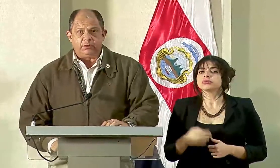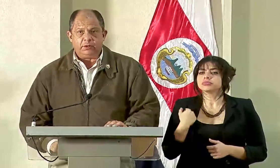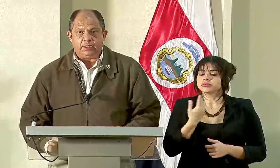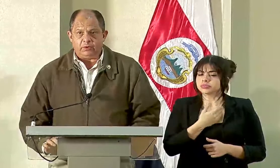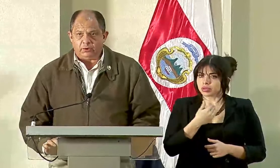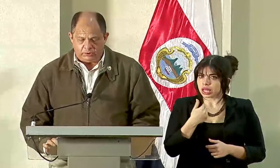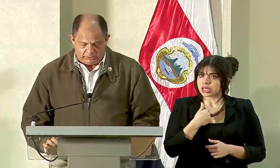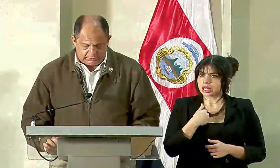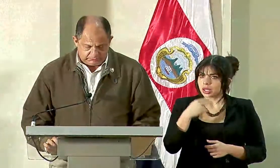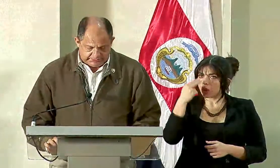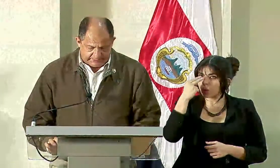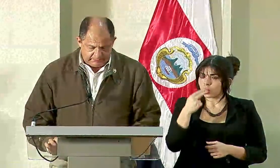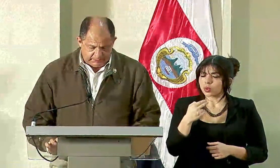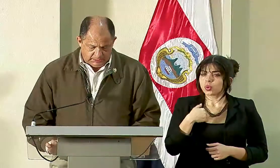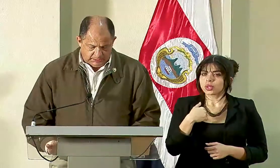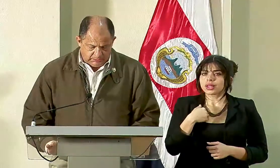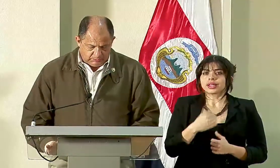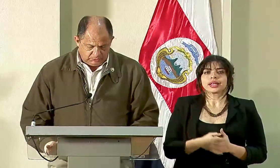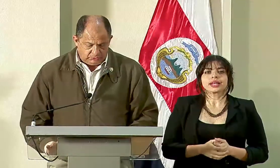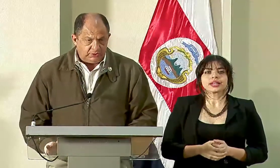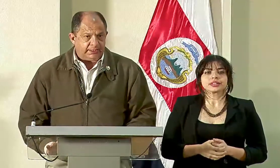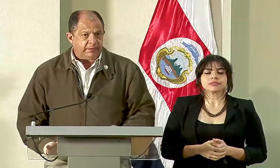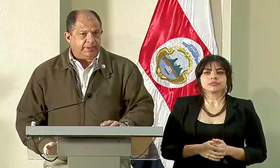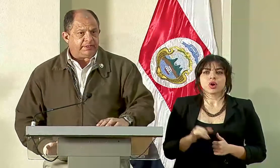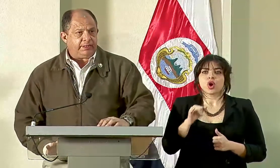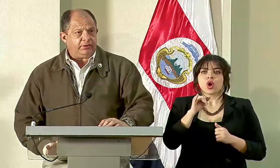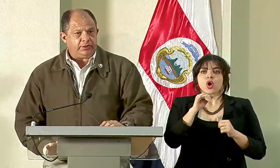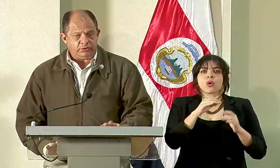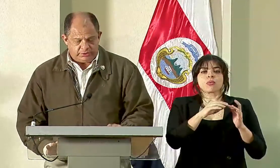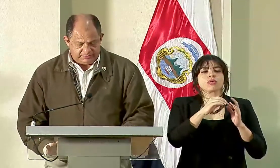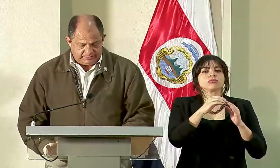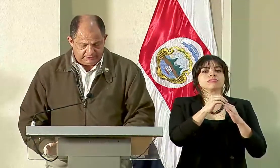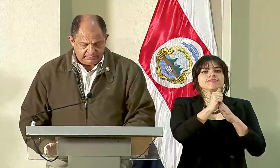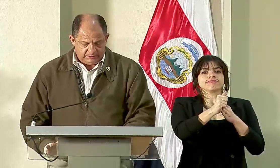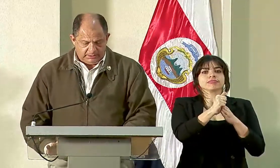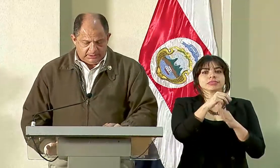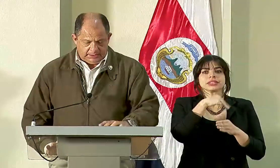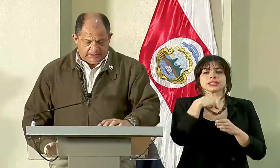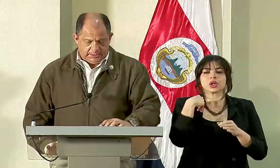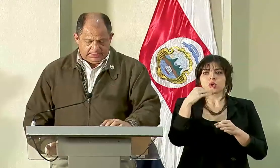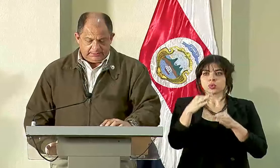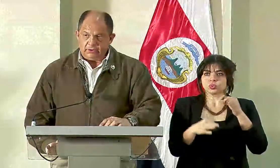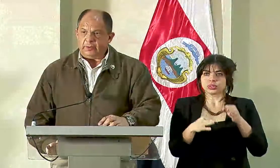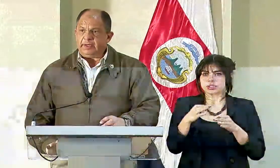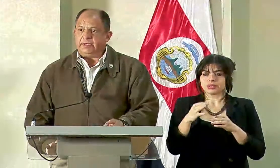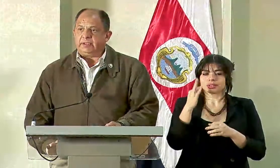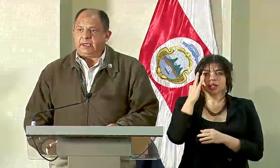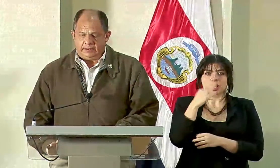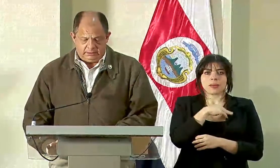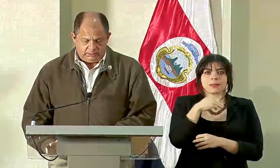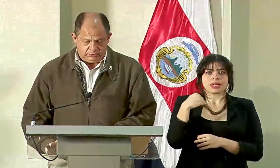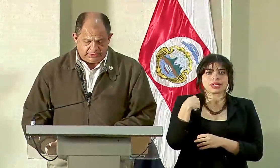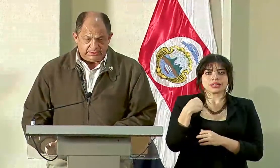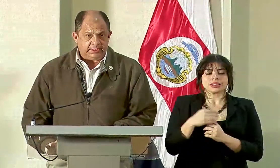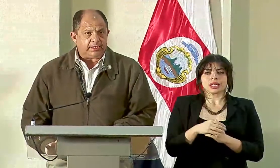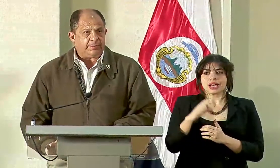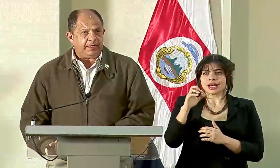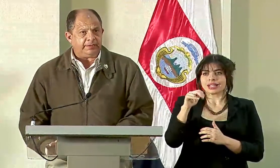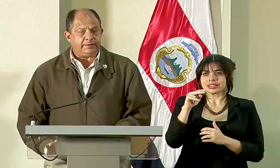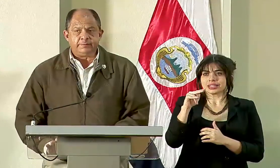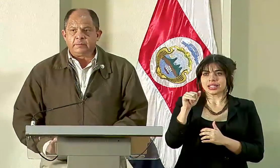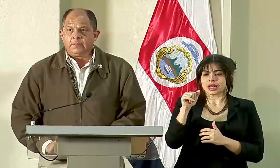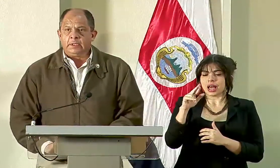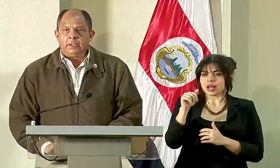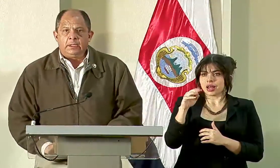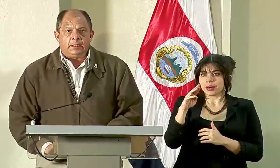tenido el honor de contar como titular del Ministerio de Justicia a la señora ministra doña Cristina